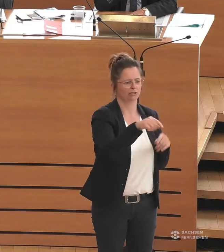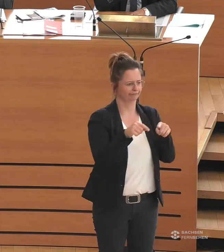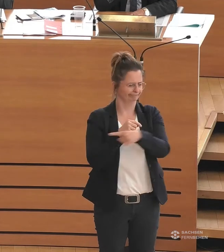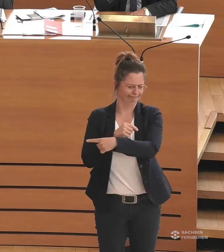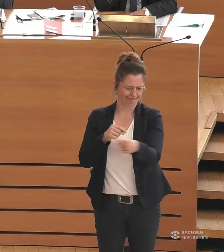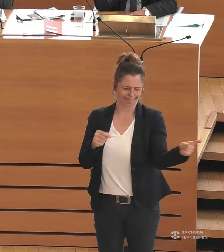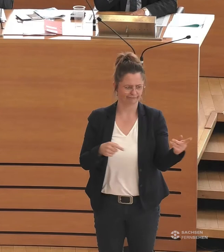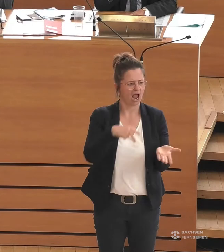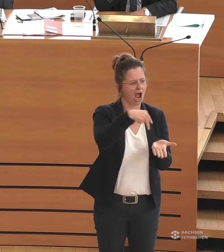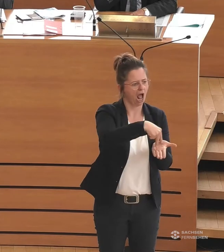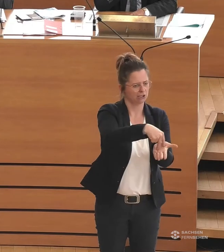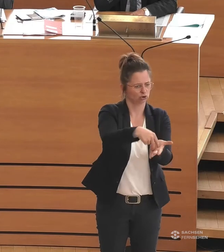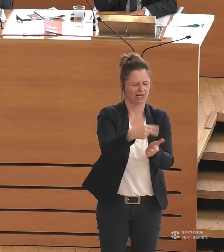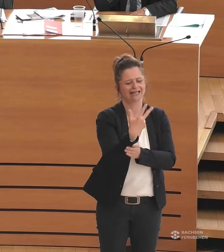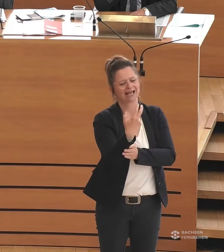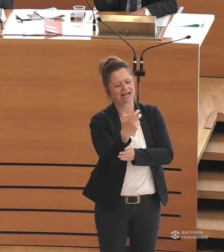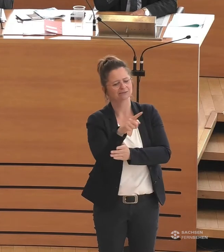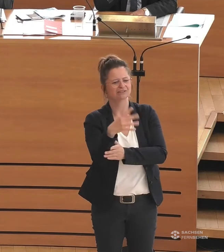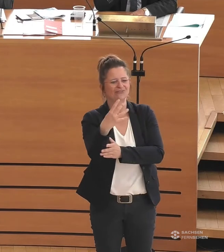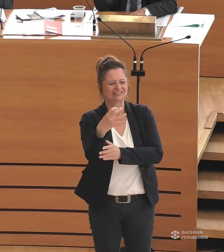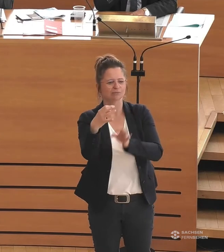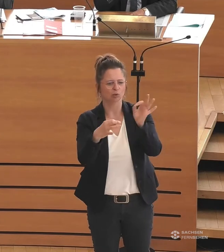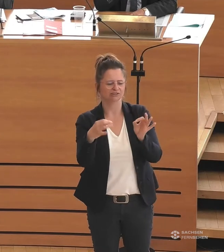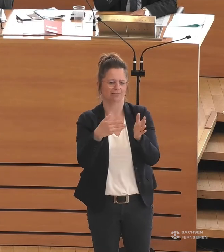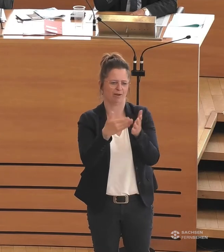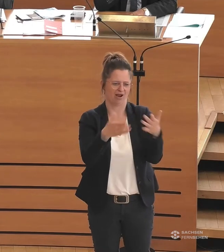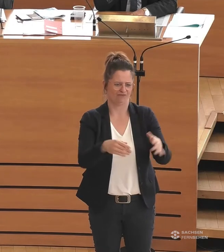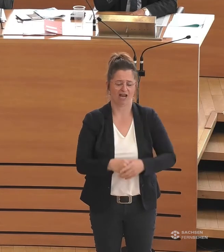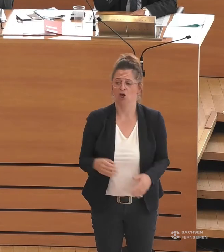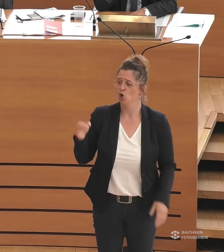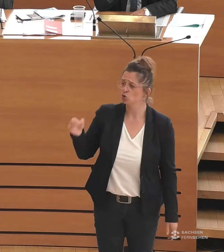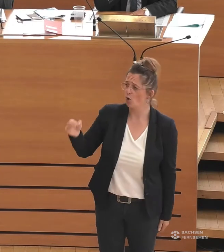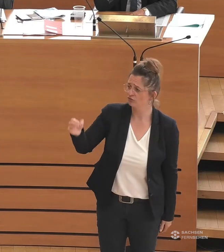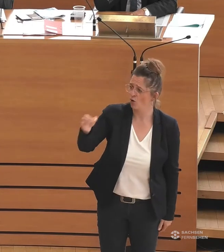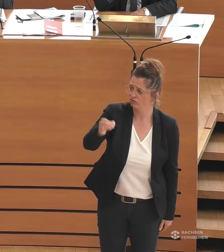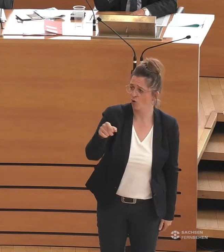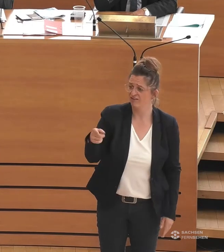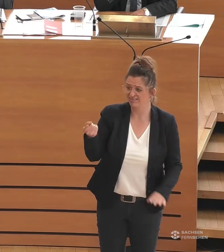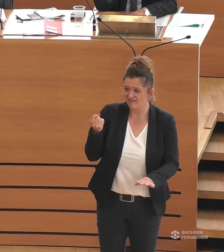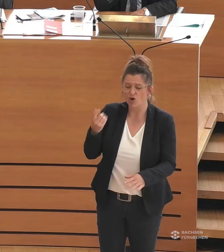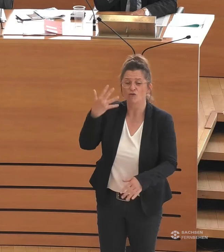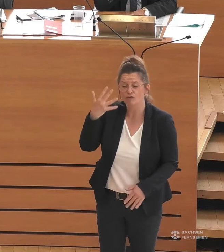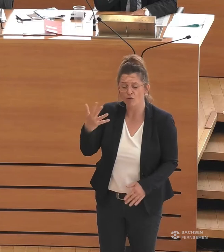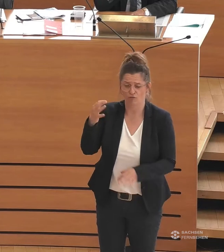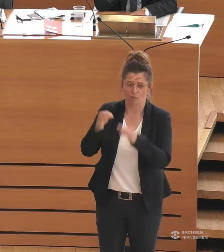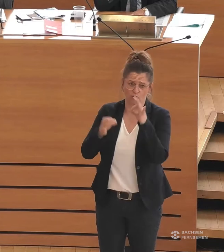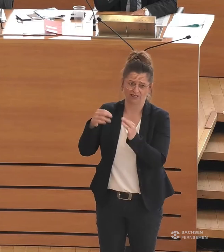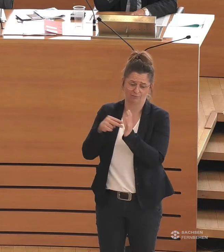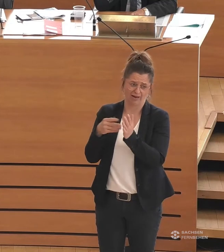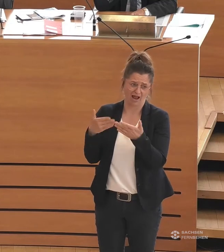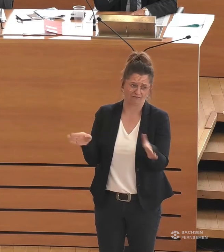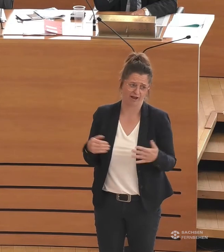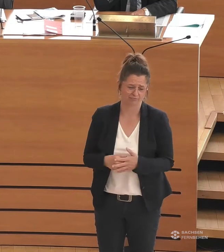Prozent der Haltestellen sind nur barrierefrei. Im ländlichen Raum sind es 5 Prozent. Bis zum Jahr